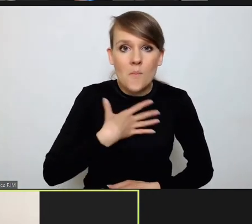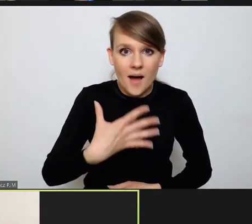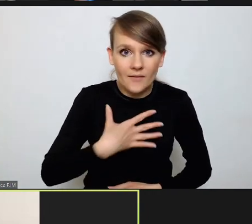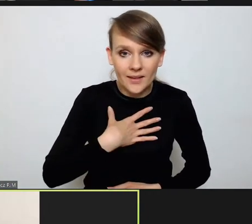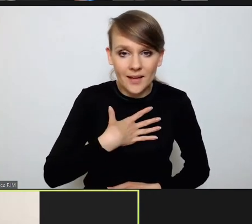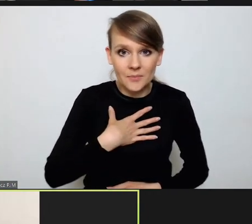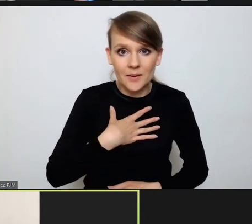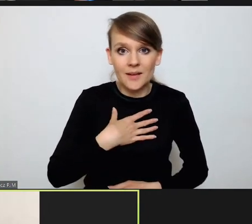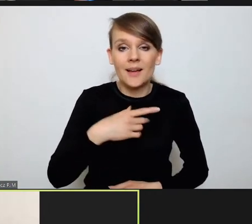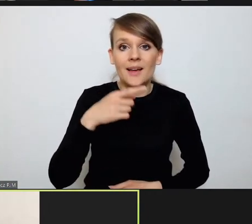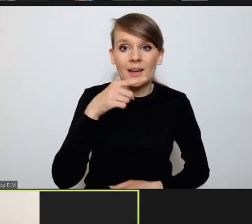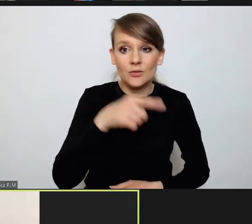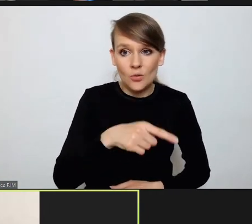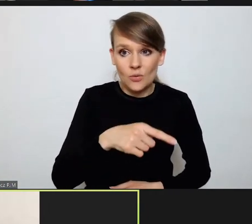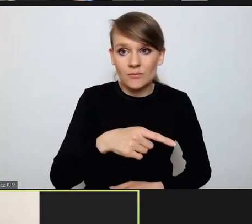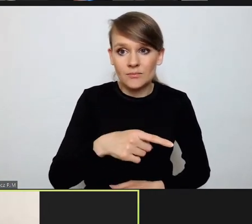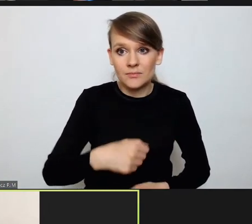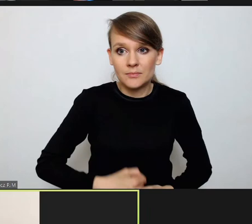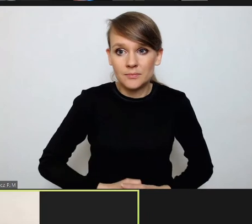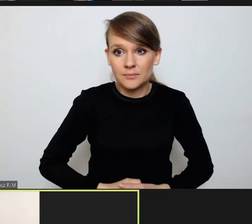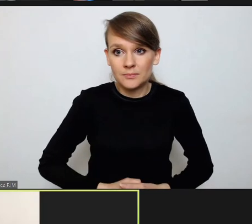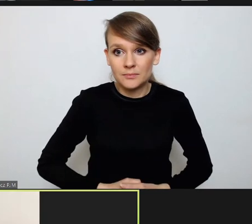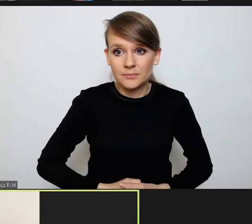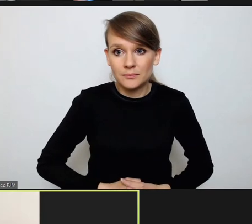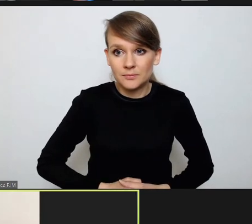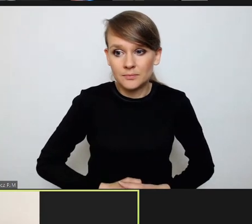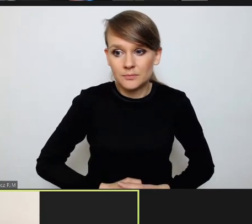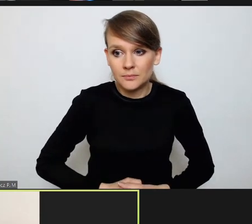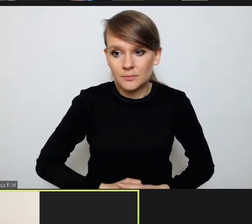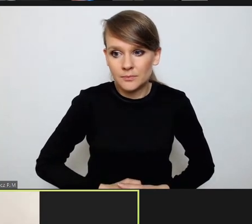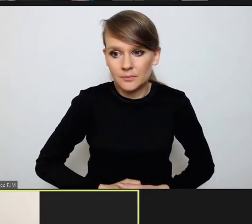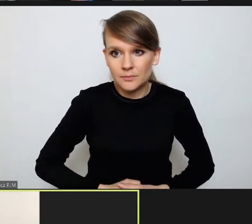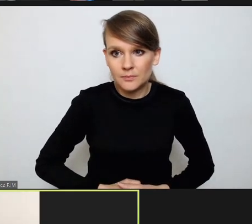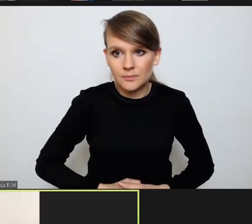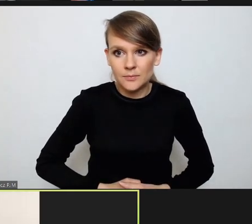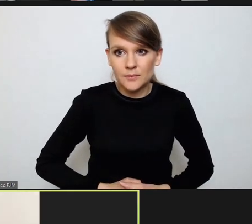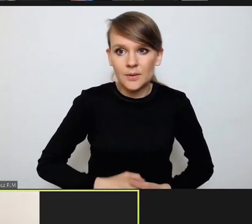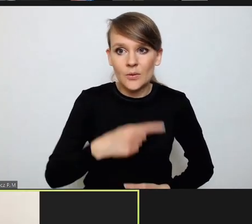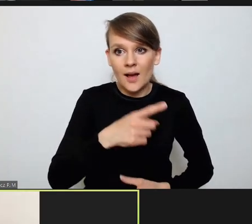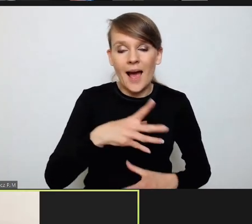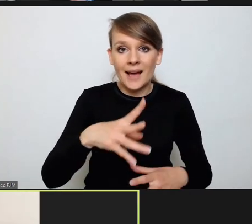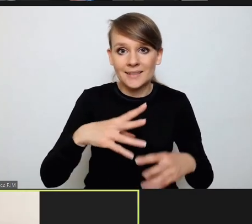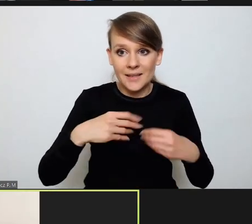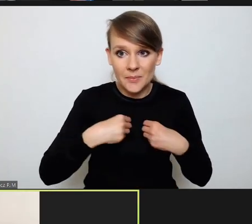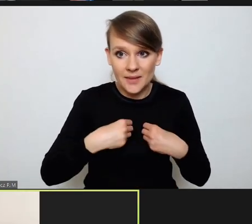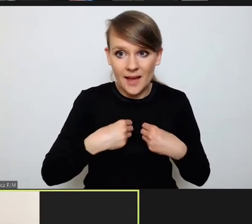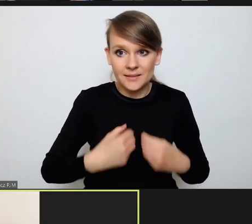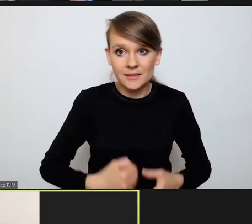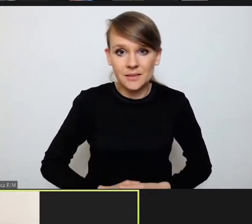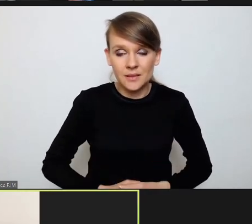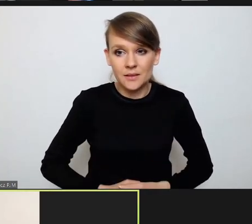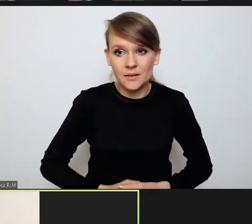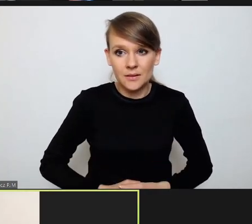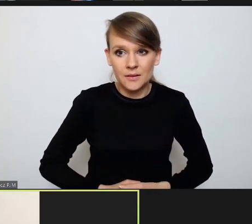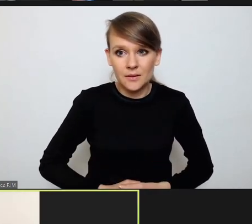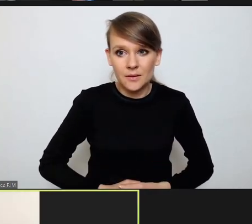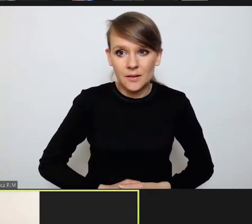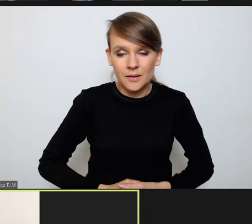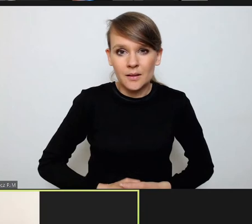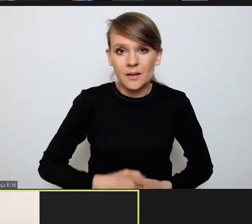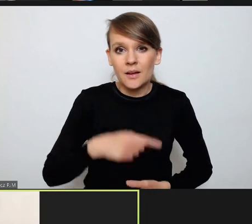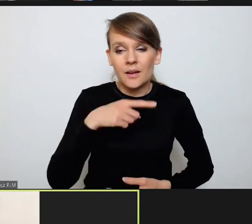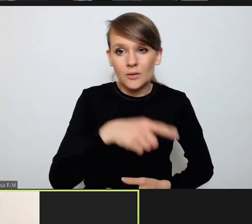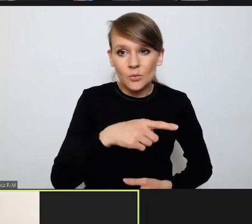akceptacja tego stanu rzeczy albo brak siły w społeczności międzynarodowej, by taki układ, by taki sposób funkcjonowania Trybunału